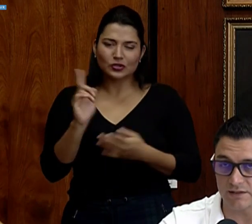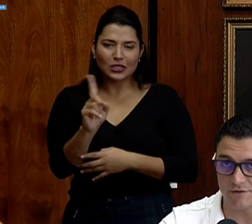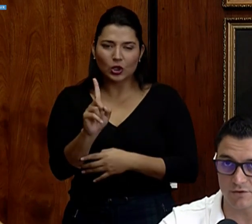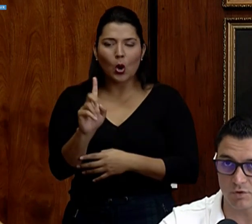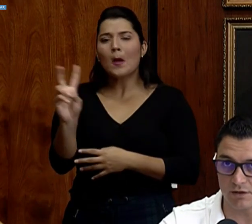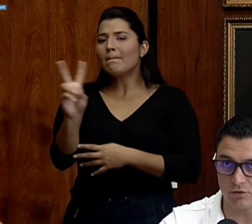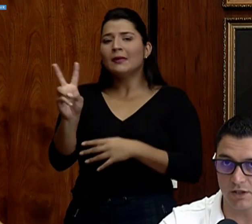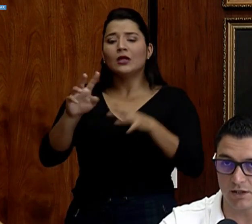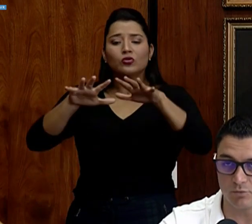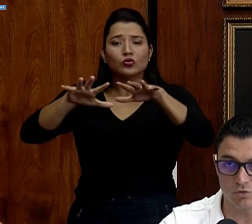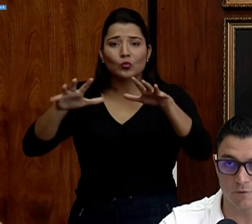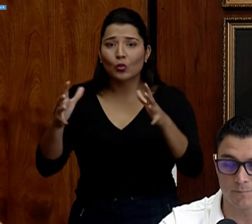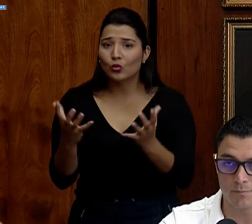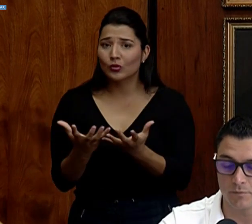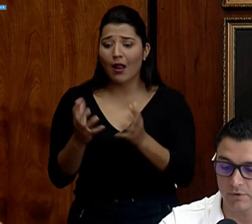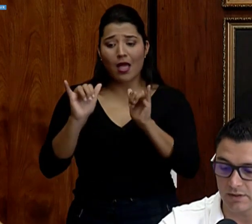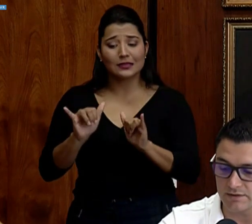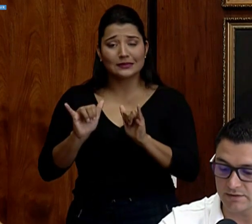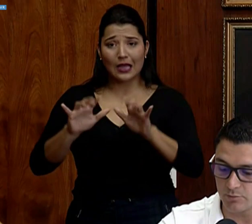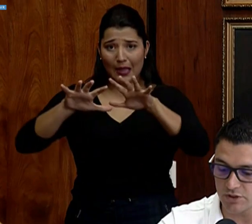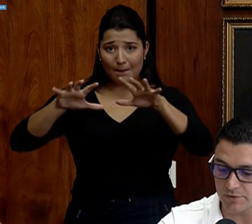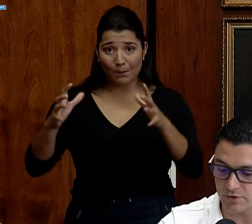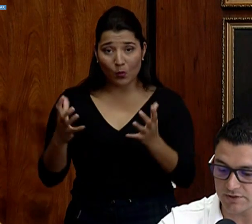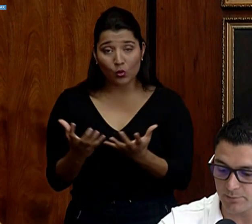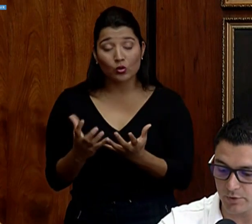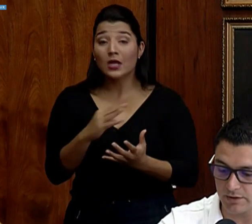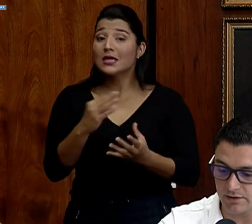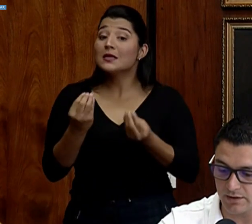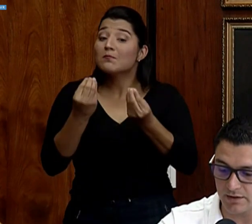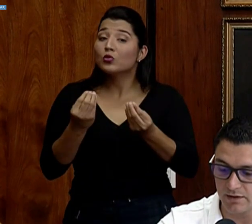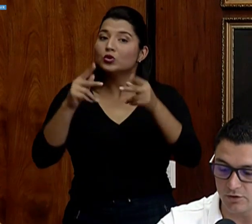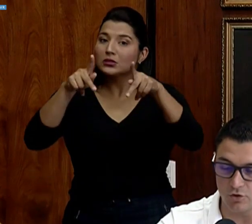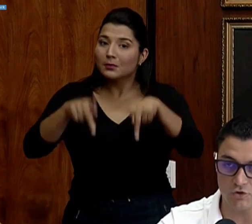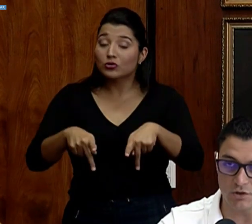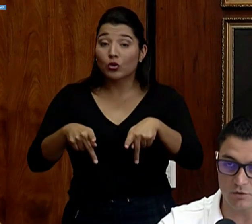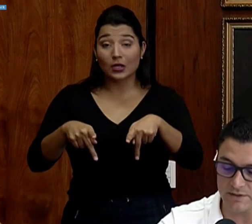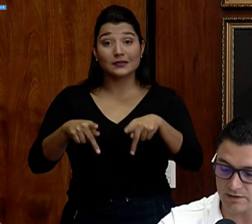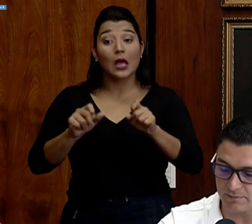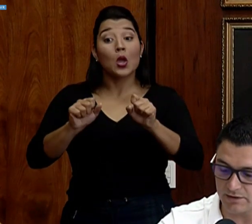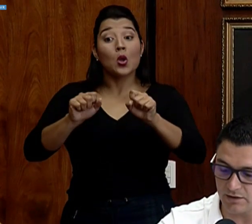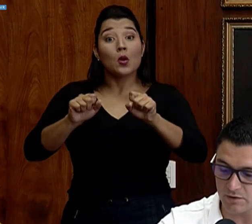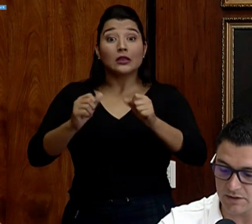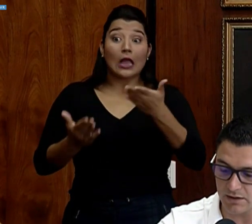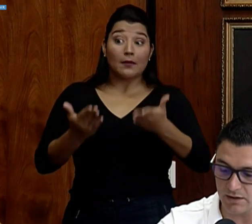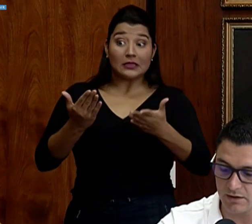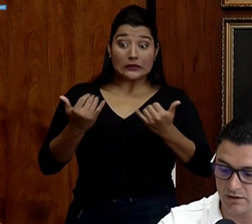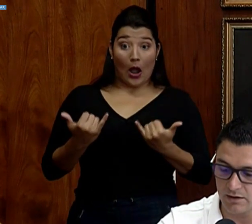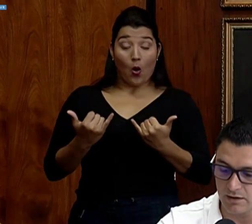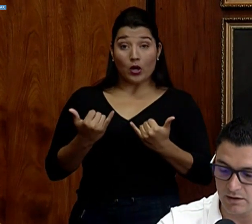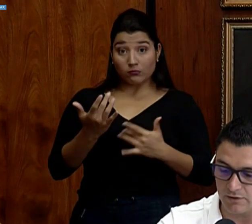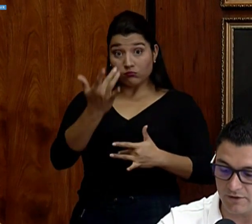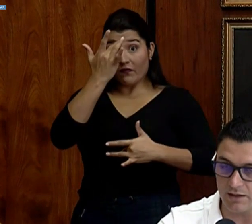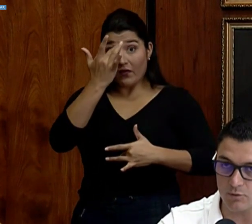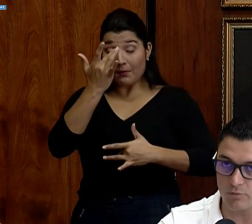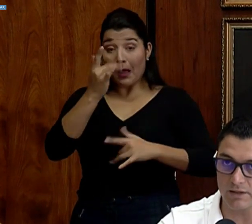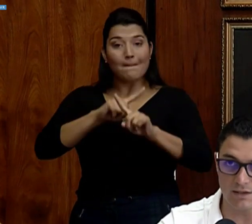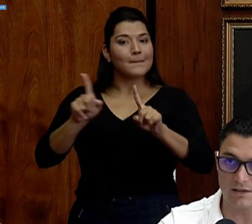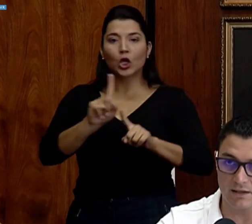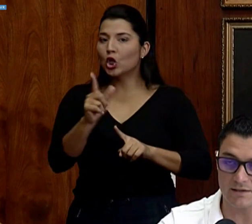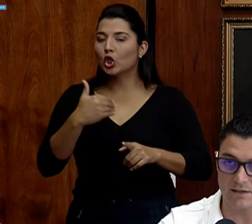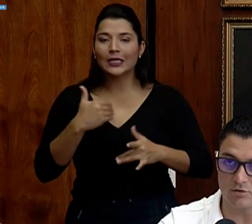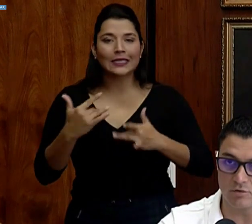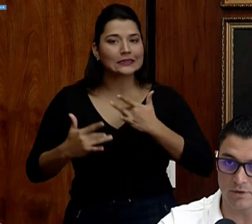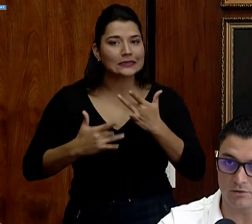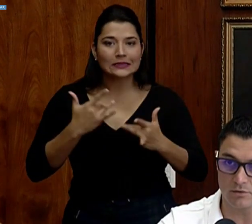mundial que está recirculando en el mundo, que existen muchas personas que pueden tener no síntomas y transmitirlo, así que al final la curva